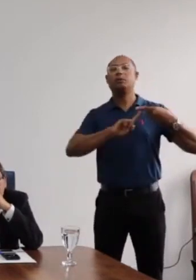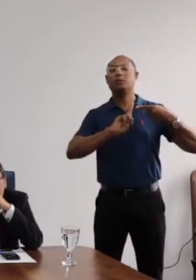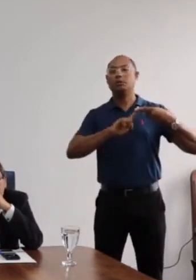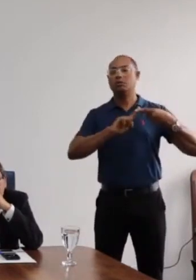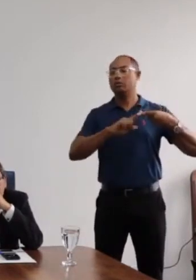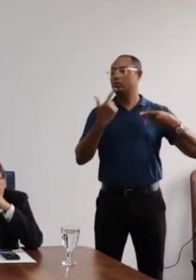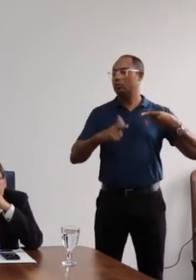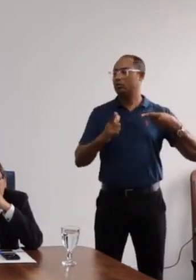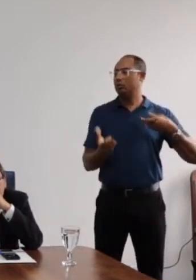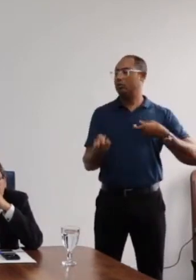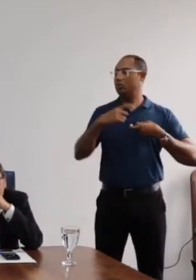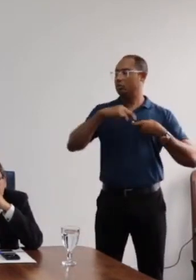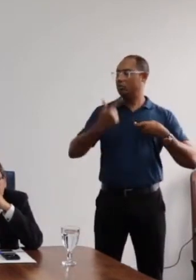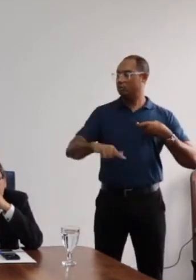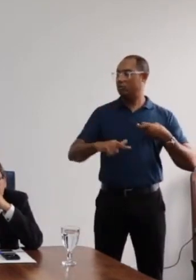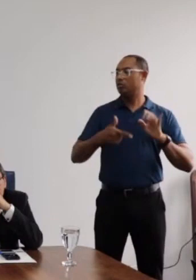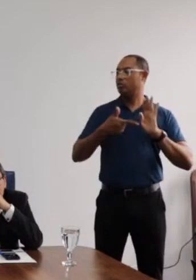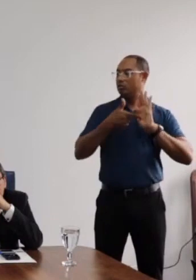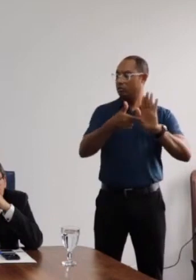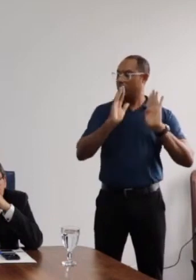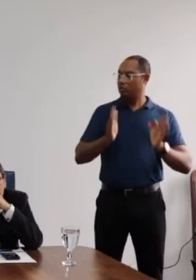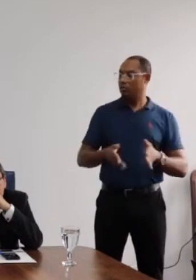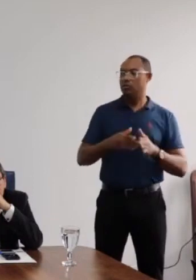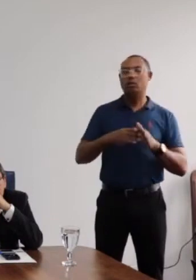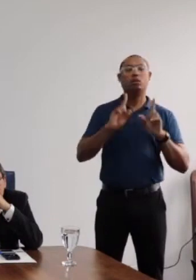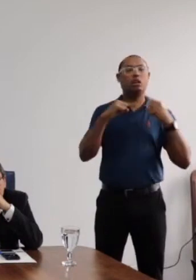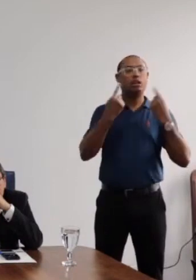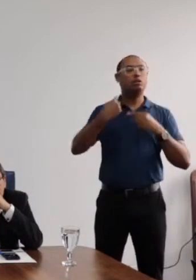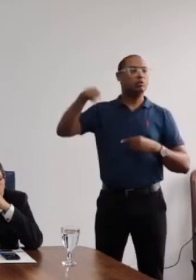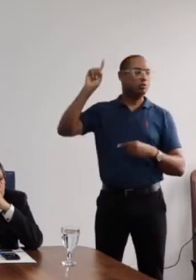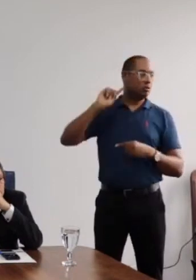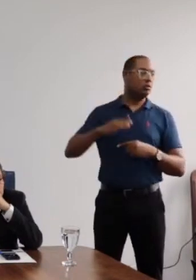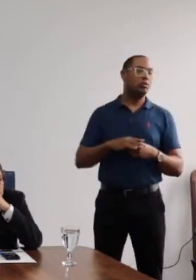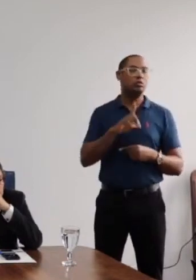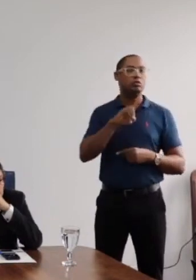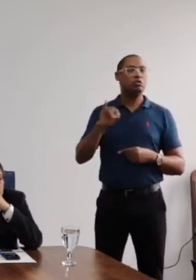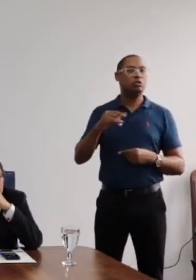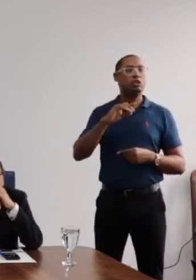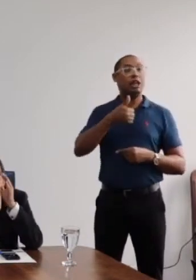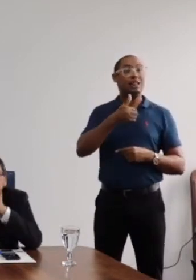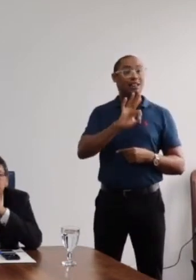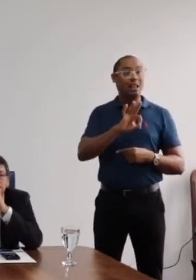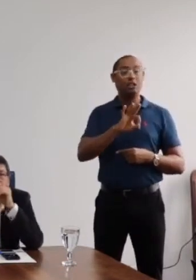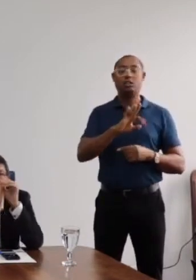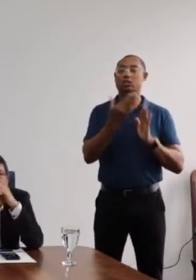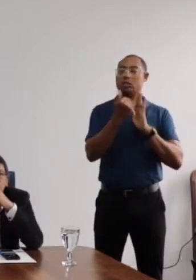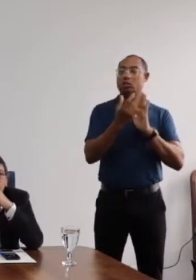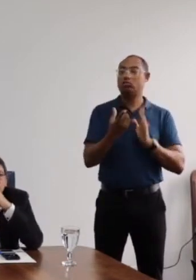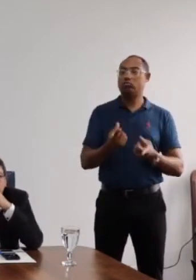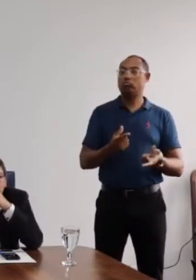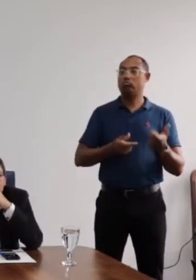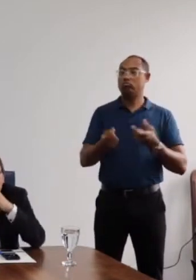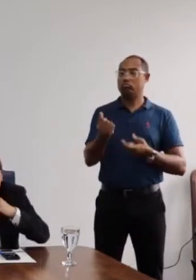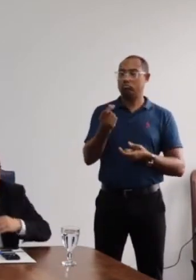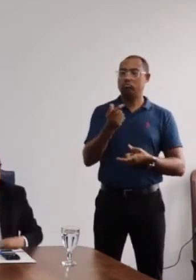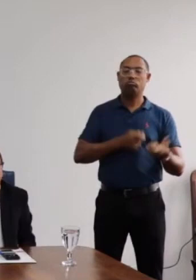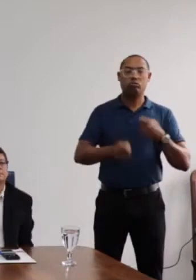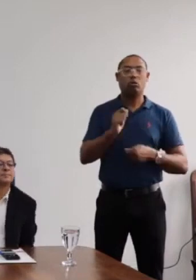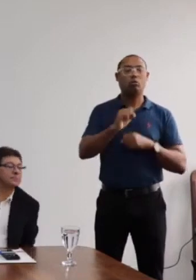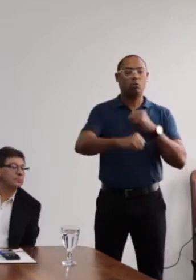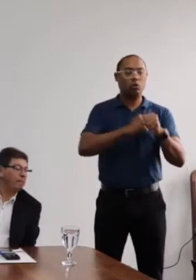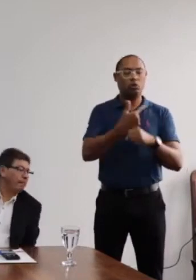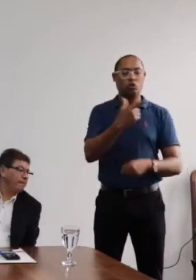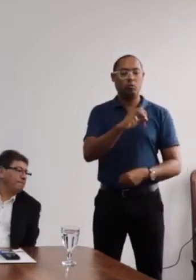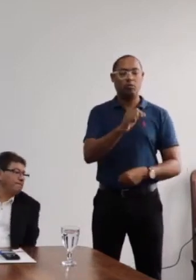retomando aqui o informe que já apresentamos na reunião ordinária do dia 10, referente ao orçamento da UFRB para o ano de 2023,